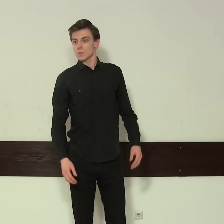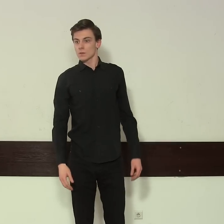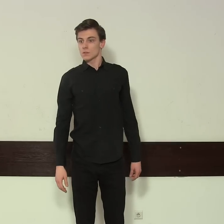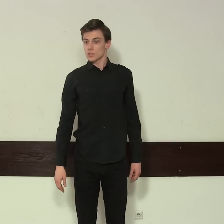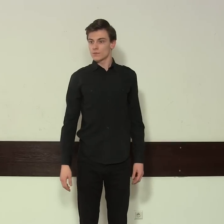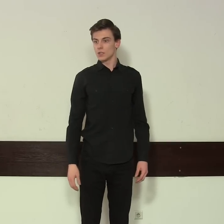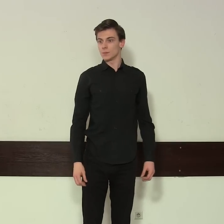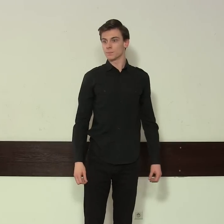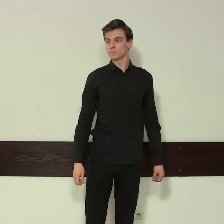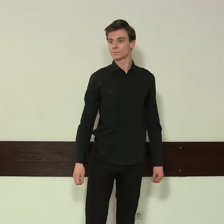Skrzymcieli mnie.